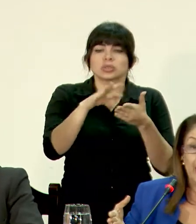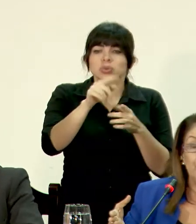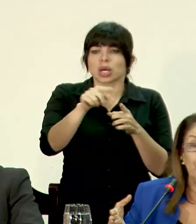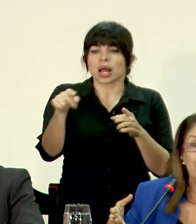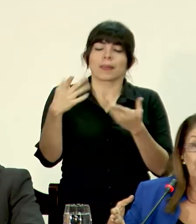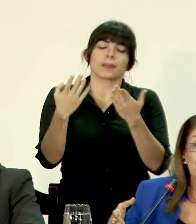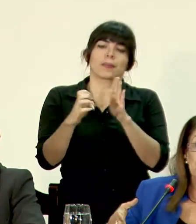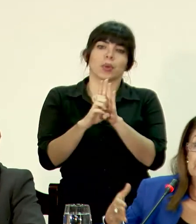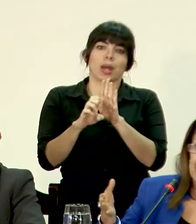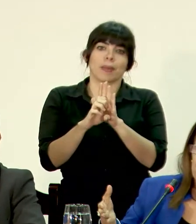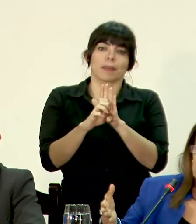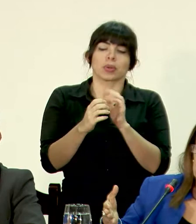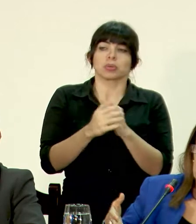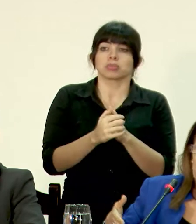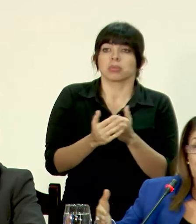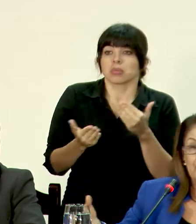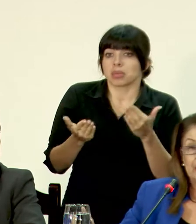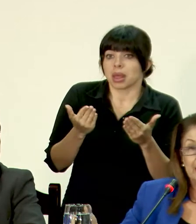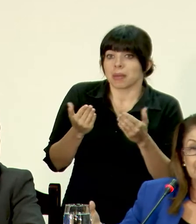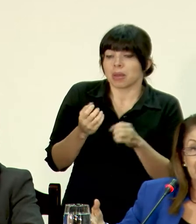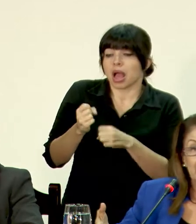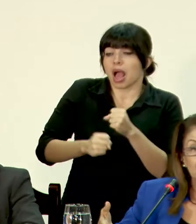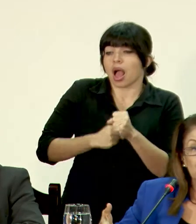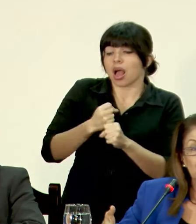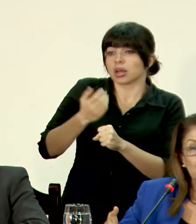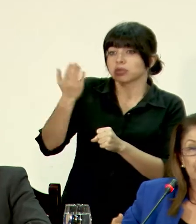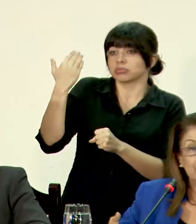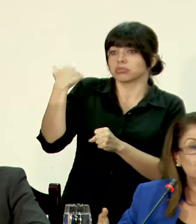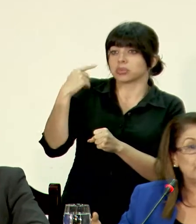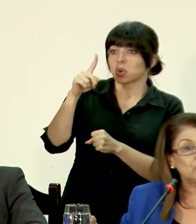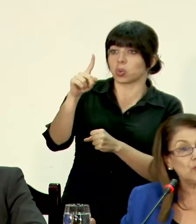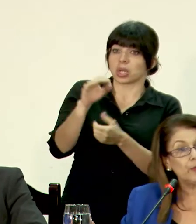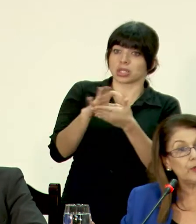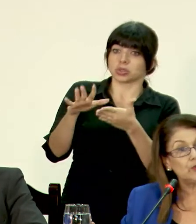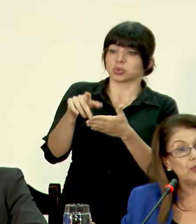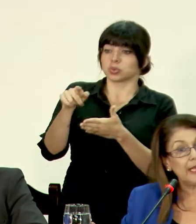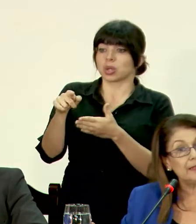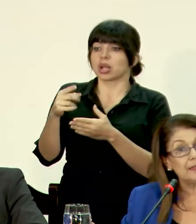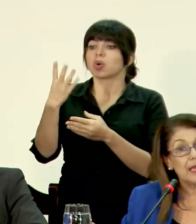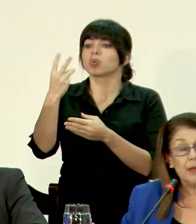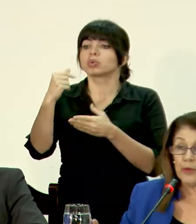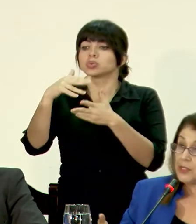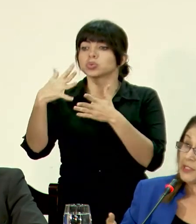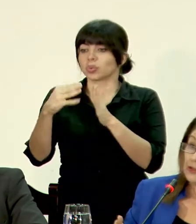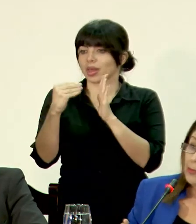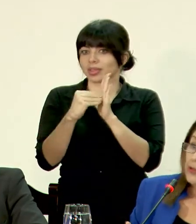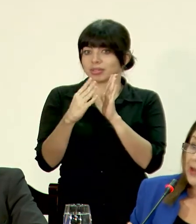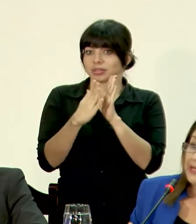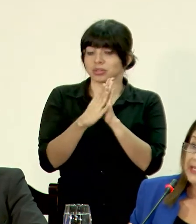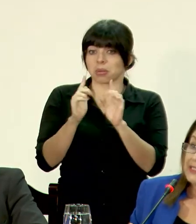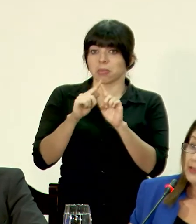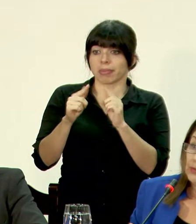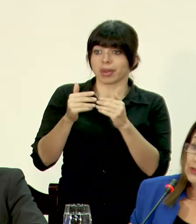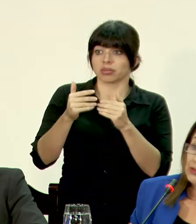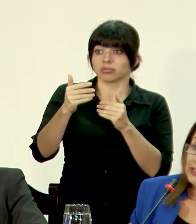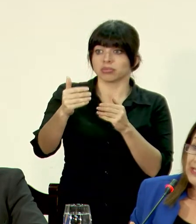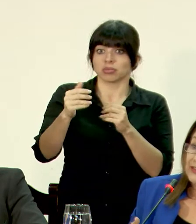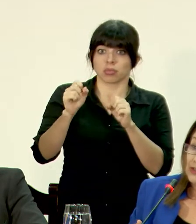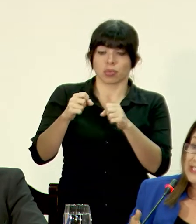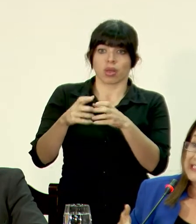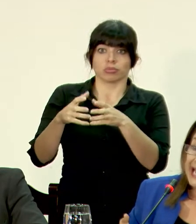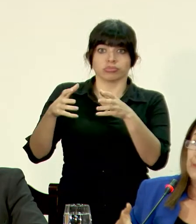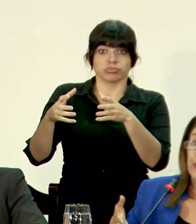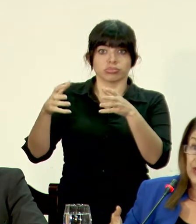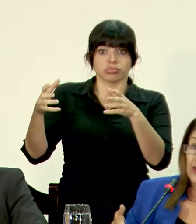Voy a poner un ejemplo. Quizá años atrás tenía un centro educativo cierto número de estudiantes, pero ese centro podía haber crecido mucho.